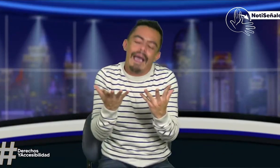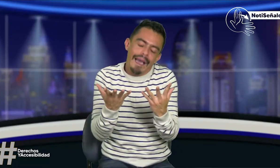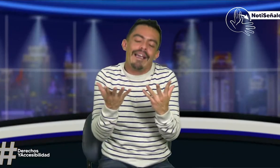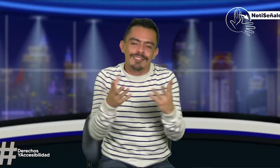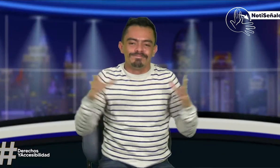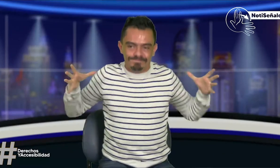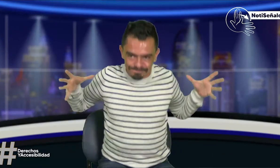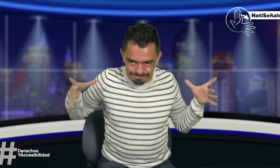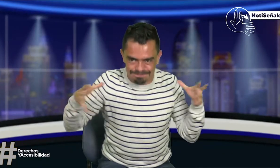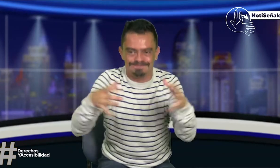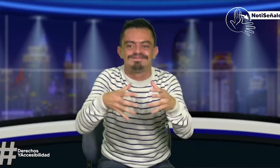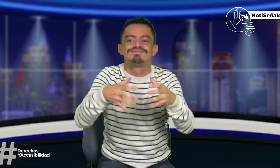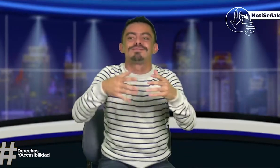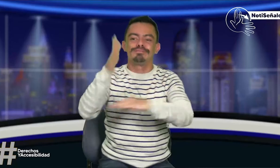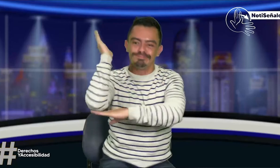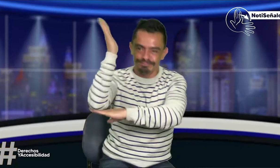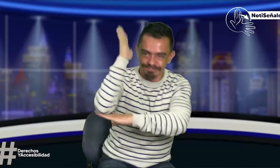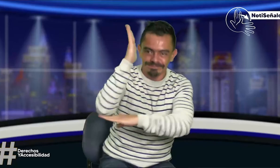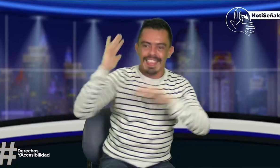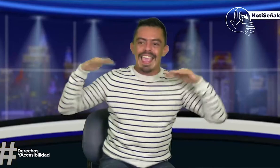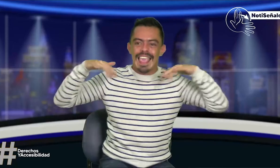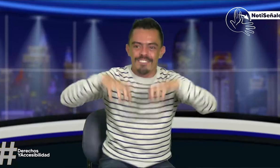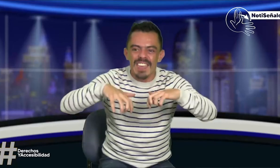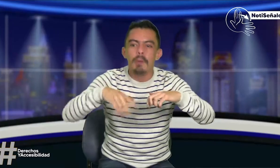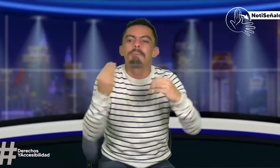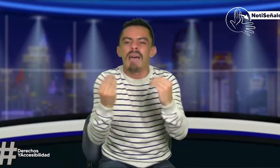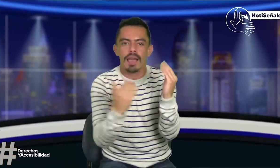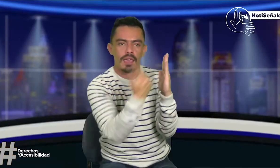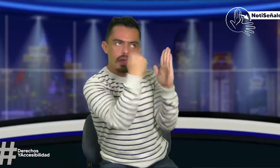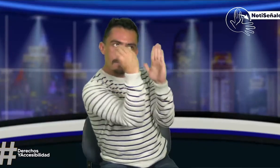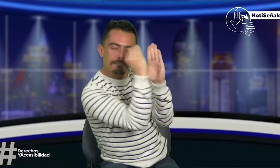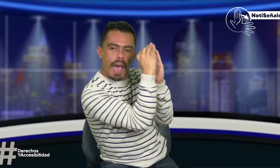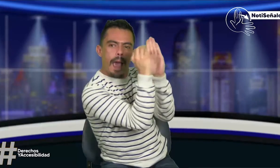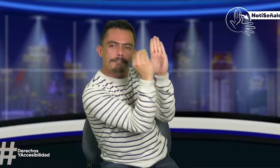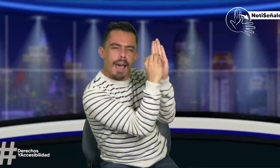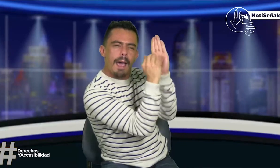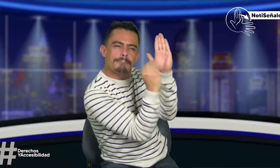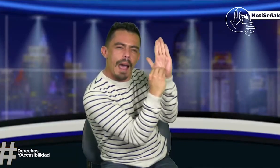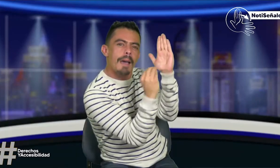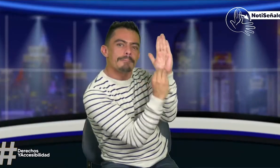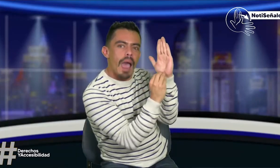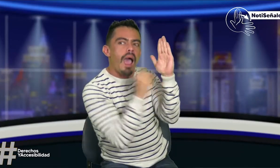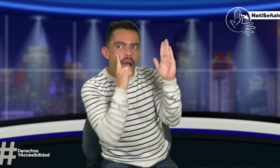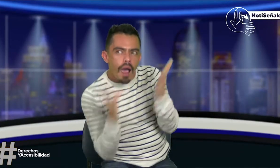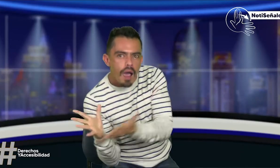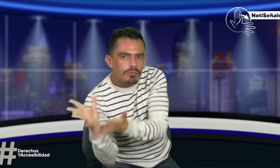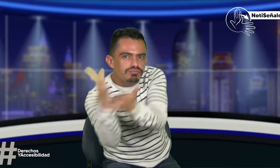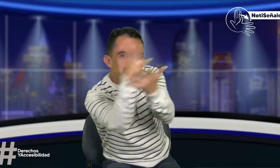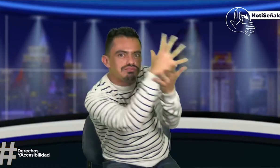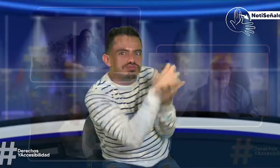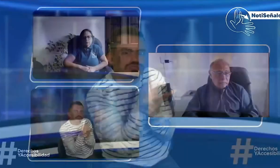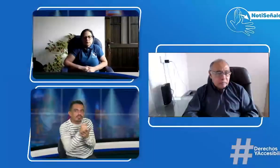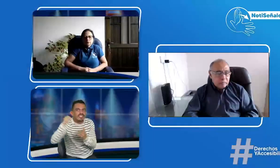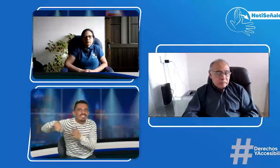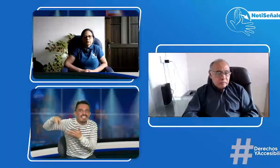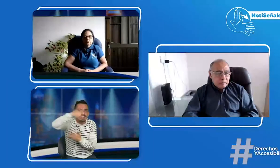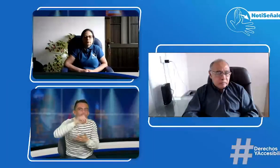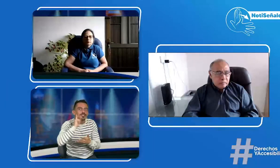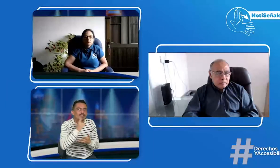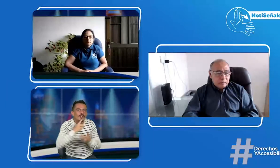propuesta. ¿Cómo llegar a este objetivo? Por eso nos tenemos que arruinar, por eso tenemos que hacer una asamblea para saber cuáles son los puntos, recuperar toda